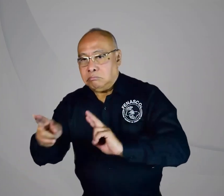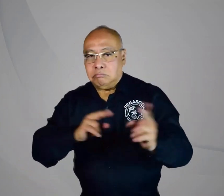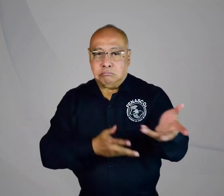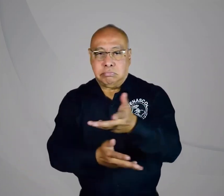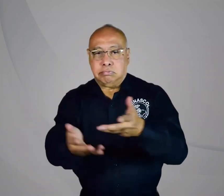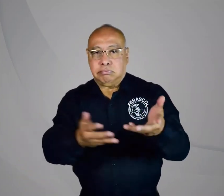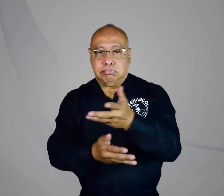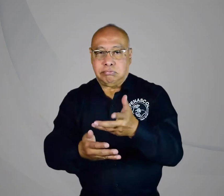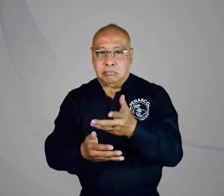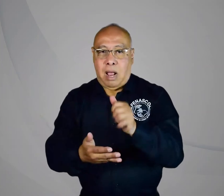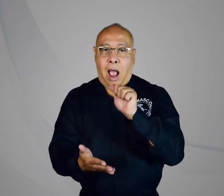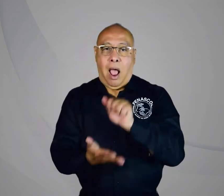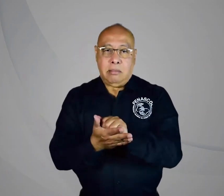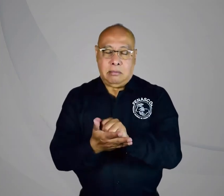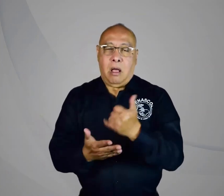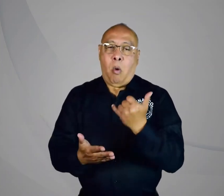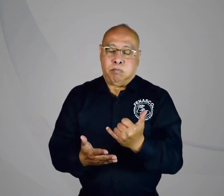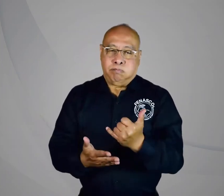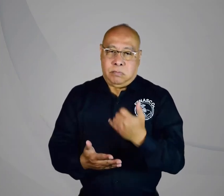a esta resolución, y de esto tenemos un acta. Mírenla.